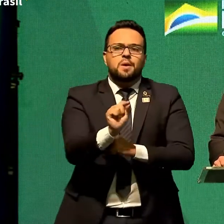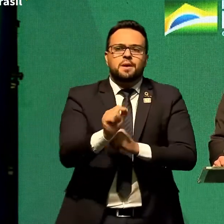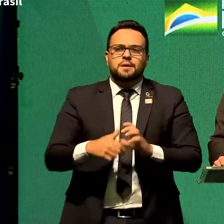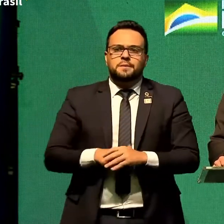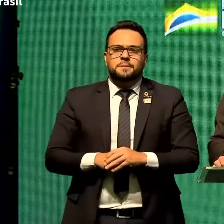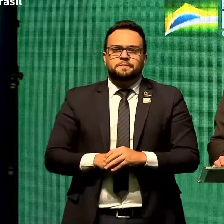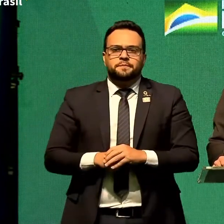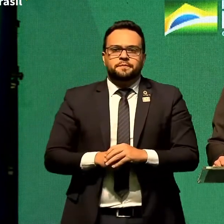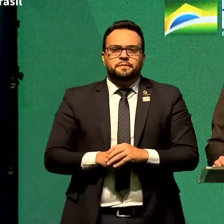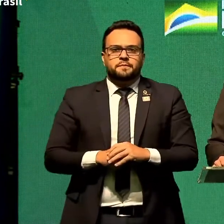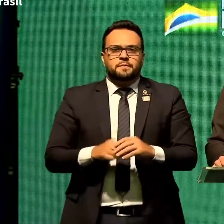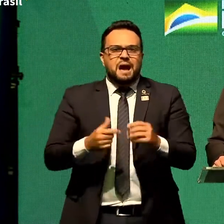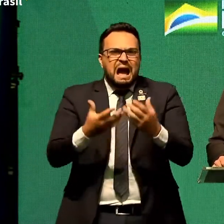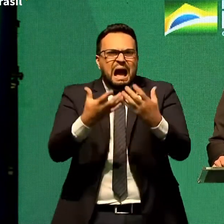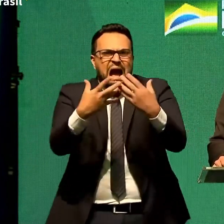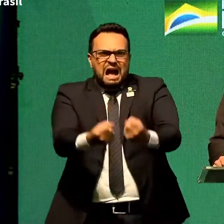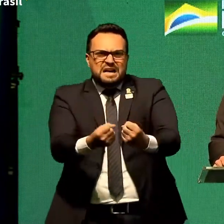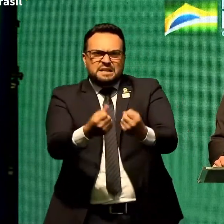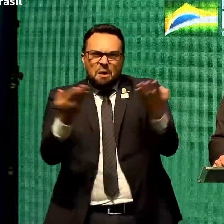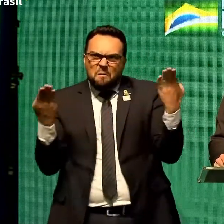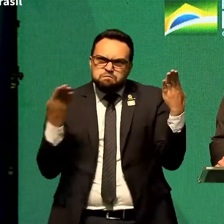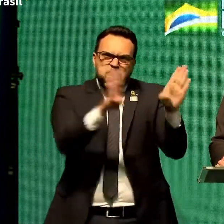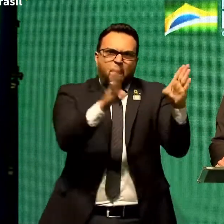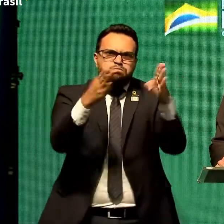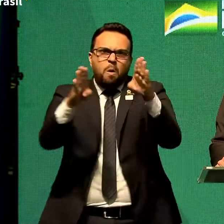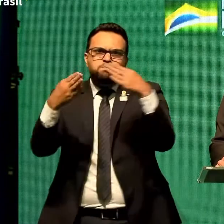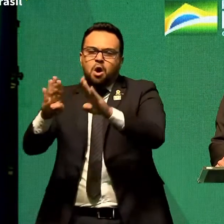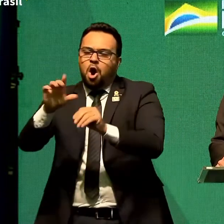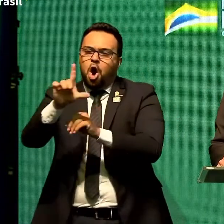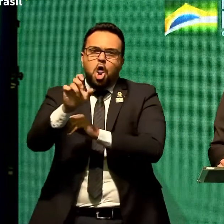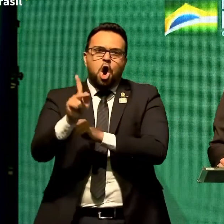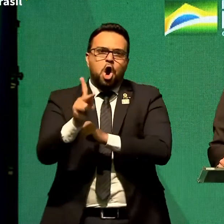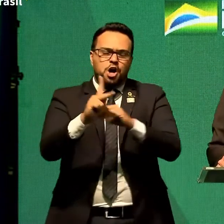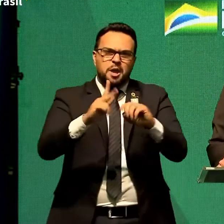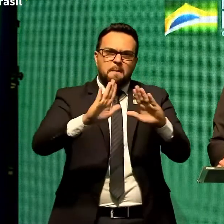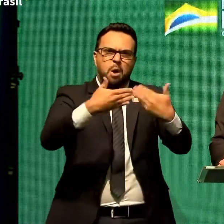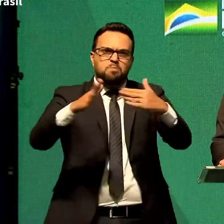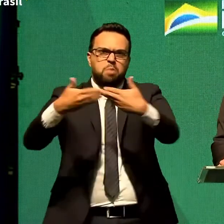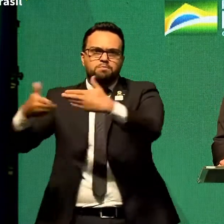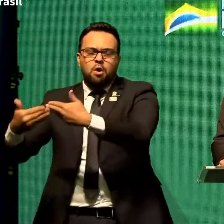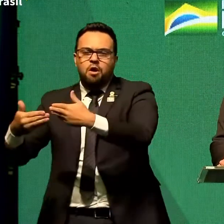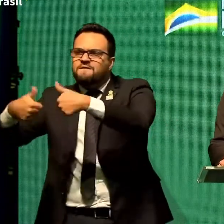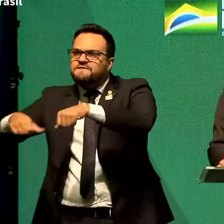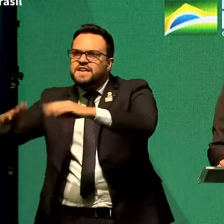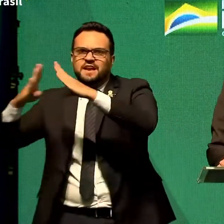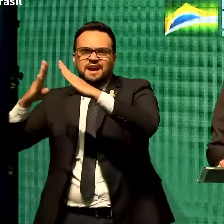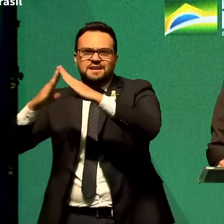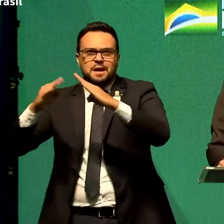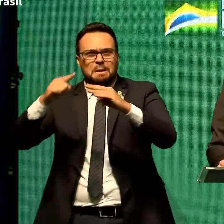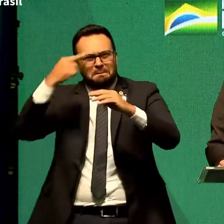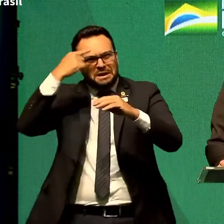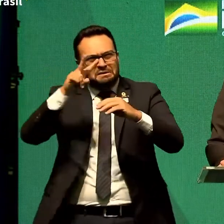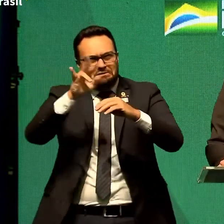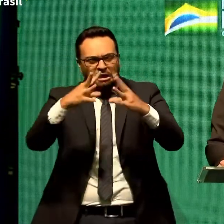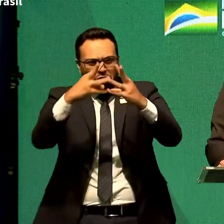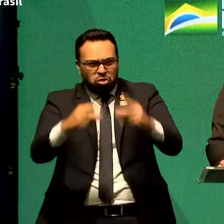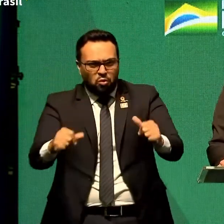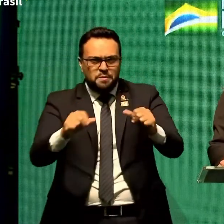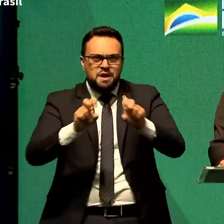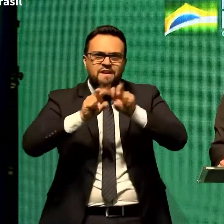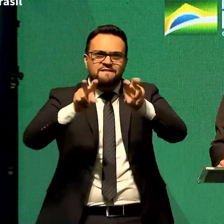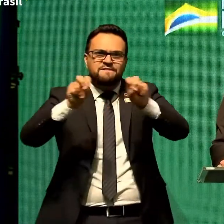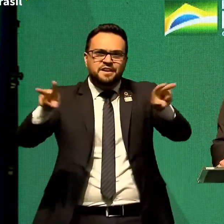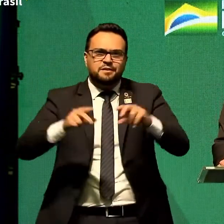aceitar a política do fique em casa, feche tudo, lockdown. O vírus não vai embora. Esse vírus, como outros,